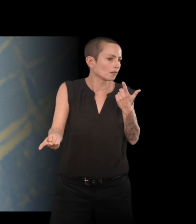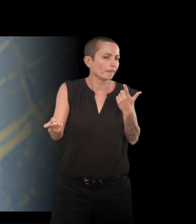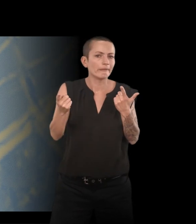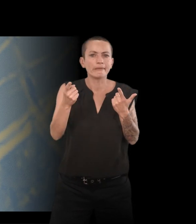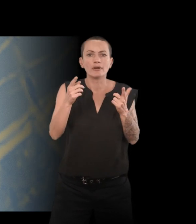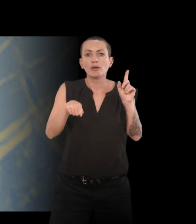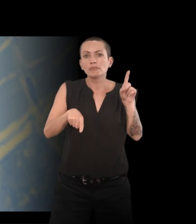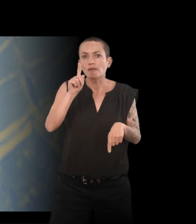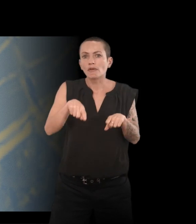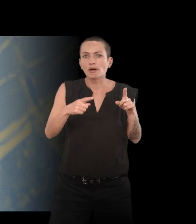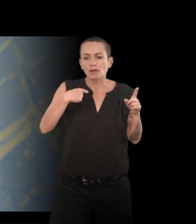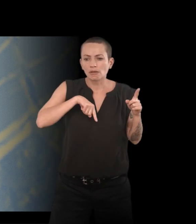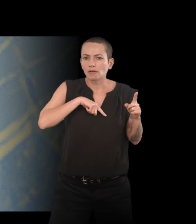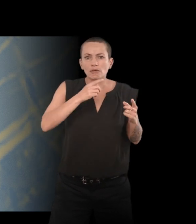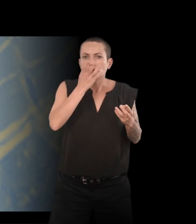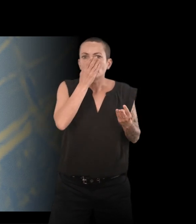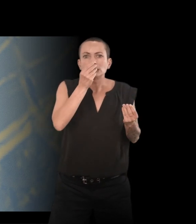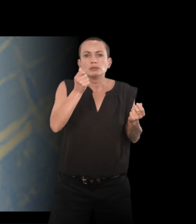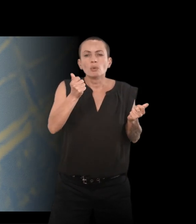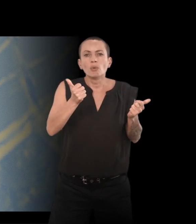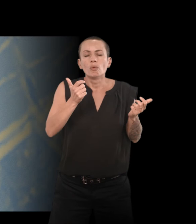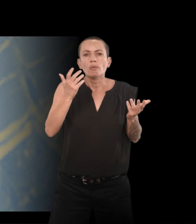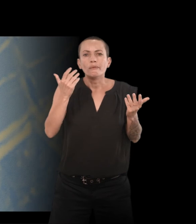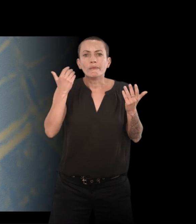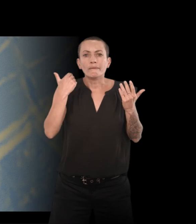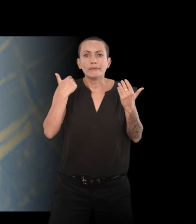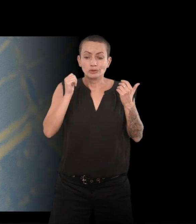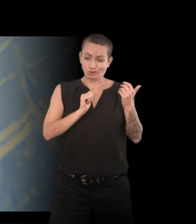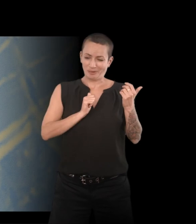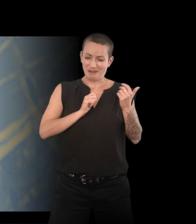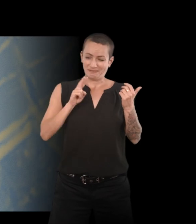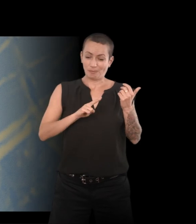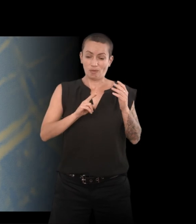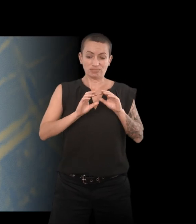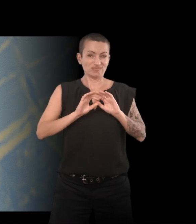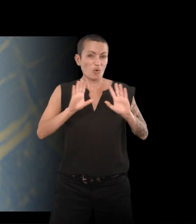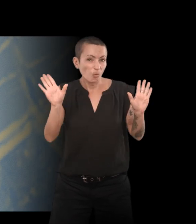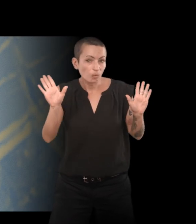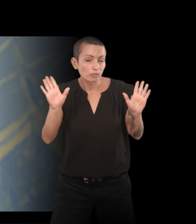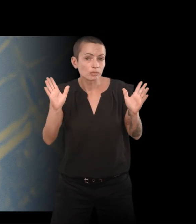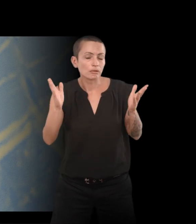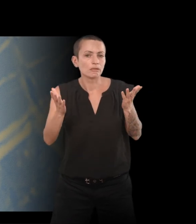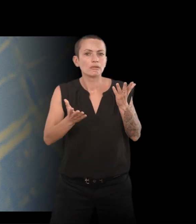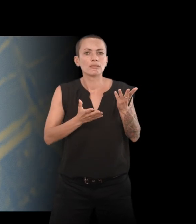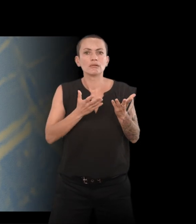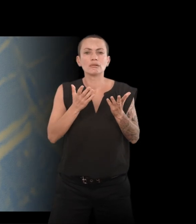l'impression d'être plus vraiment nous-mêmes. Et puis, par tous les enjeux.